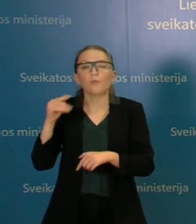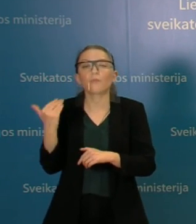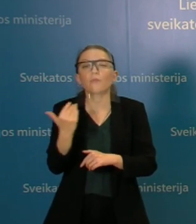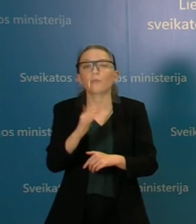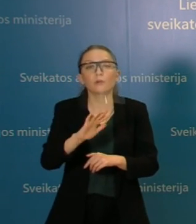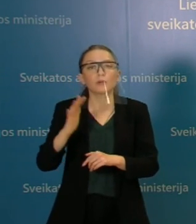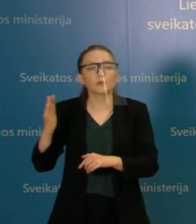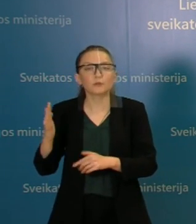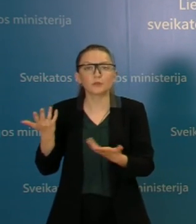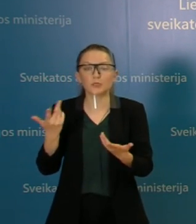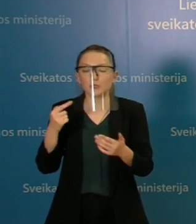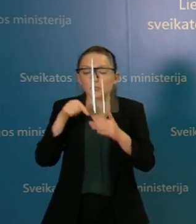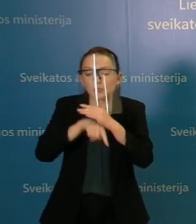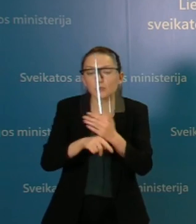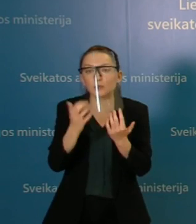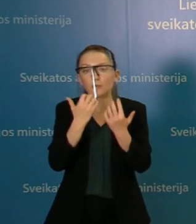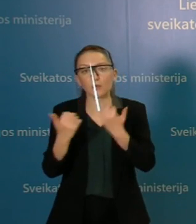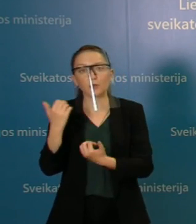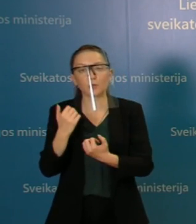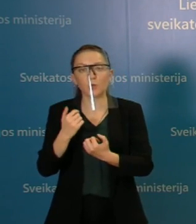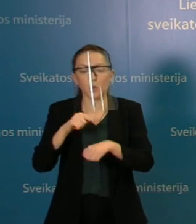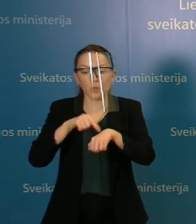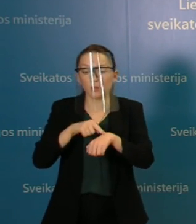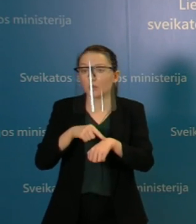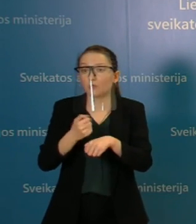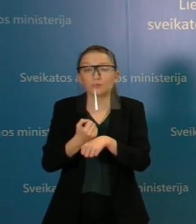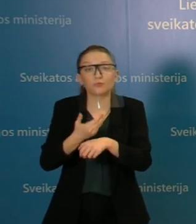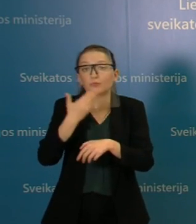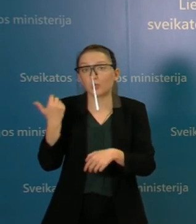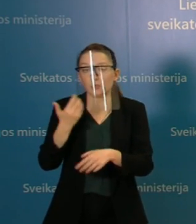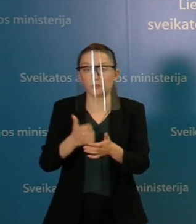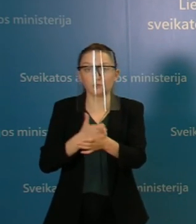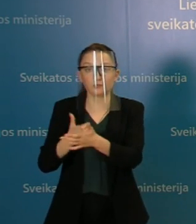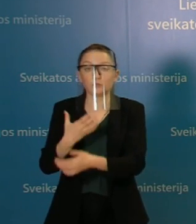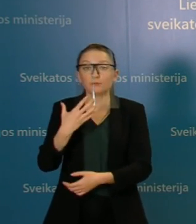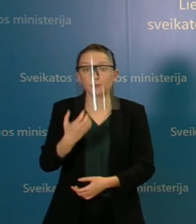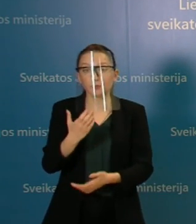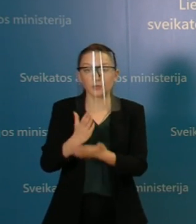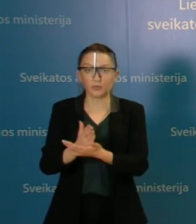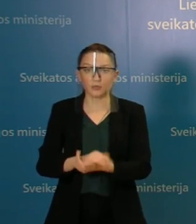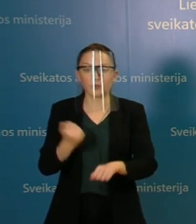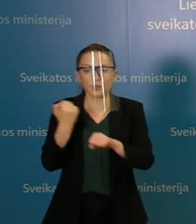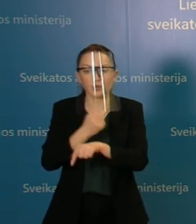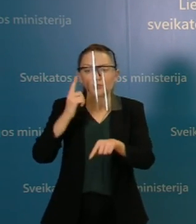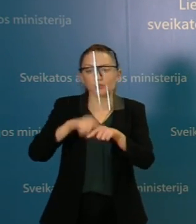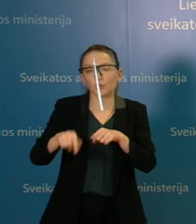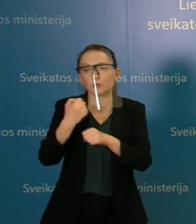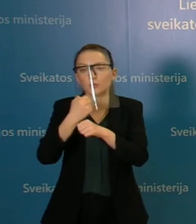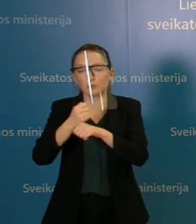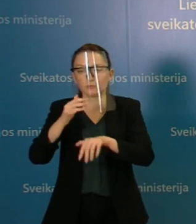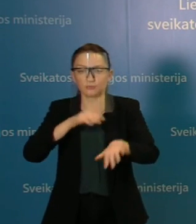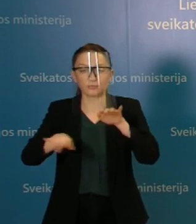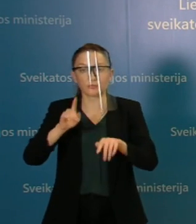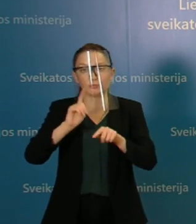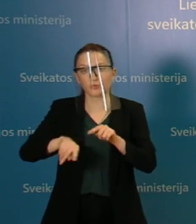procesus, juos įsigilinti, o laiko juos gilintis tiesiog nebus. Visa darbą reikės daryti iš karto sekančią